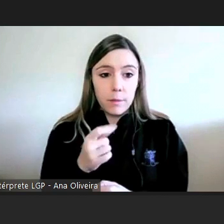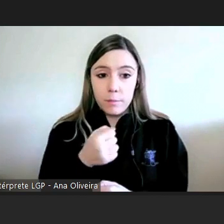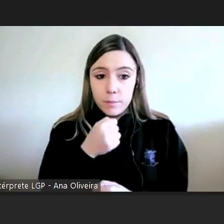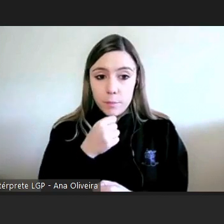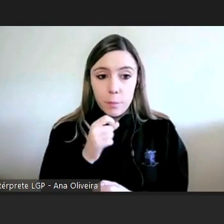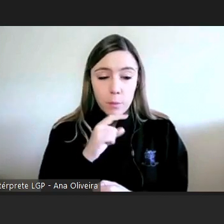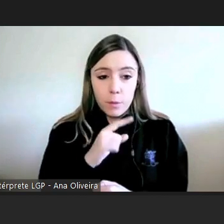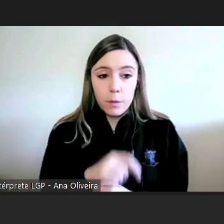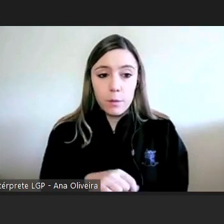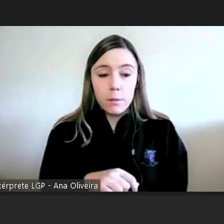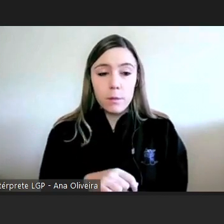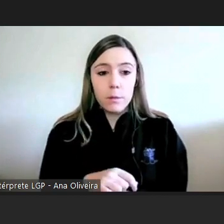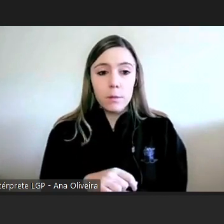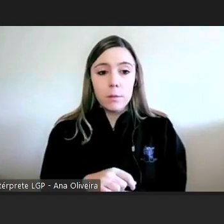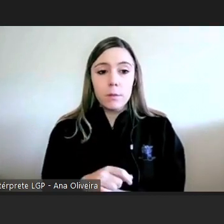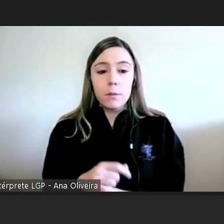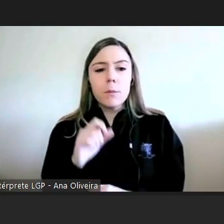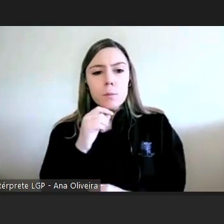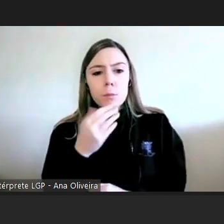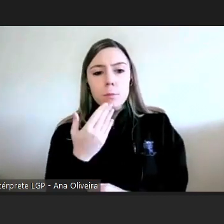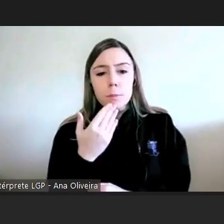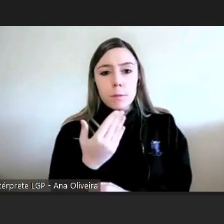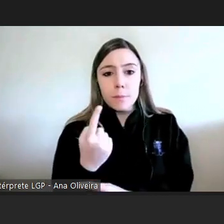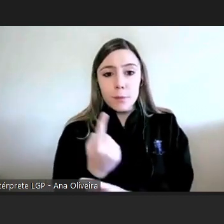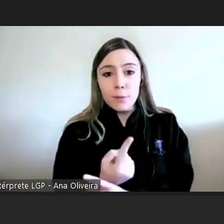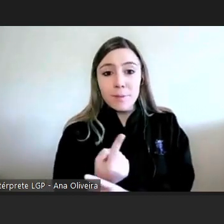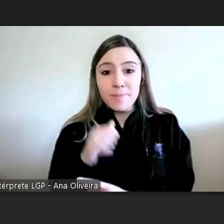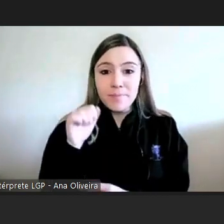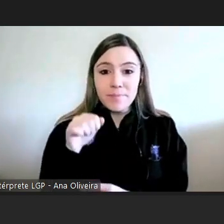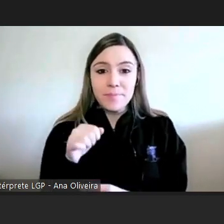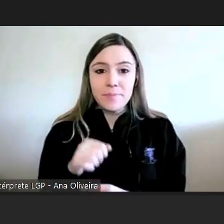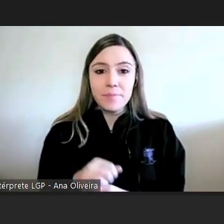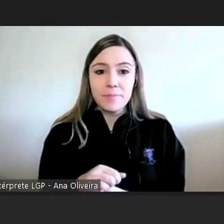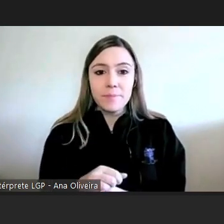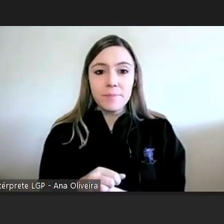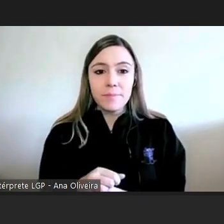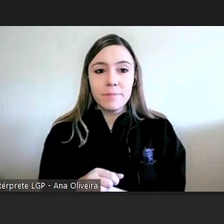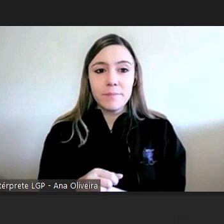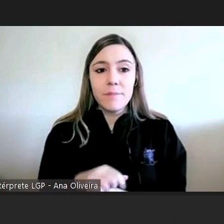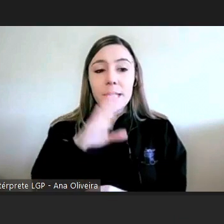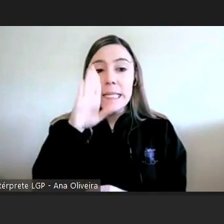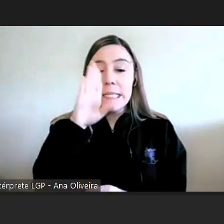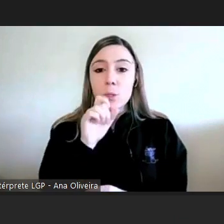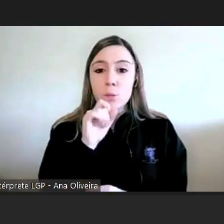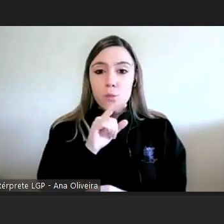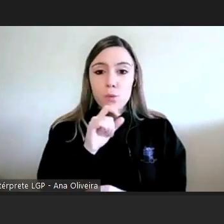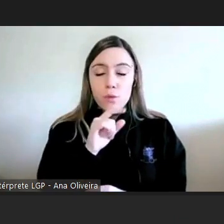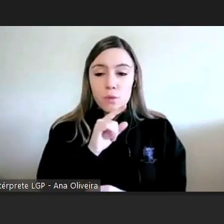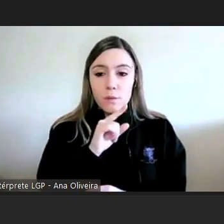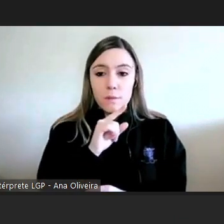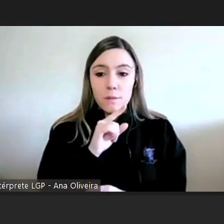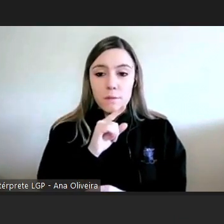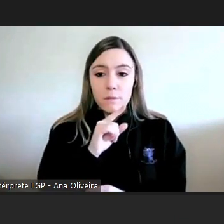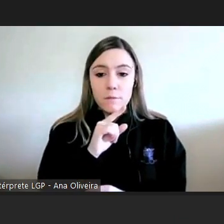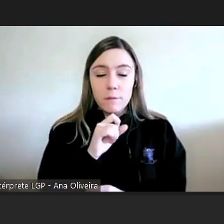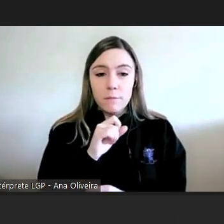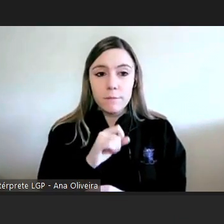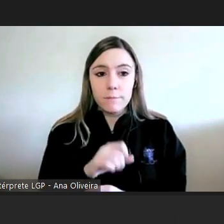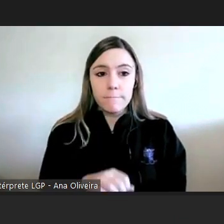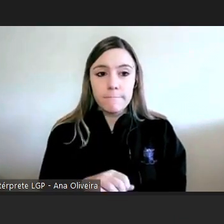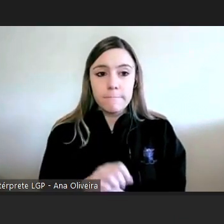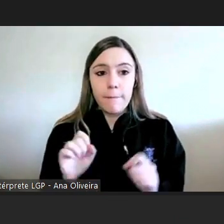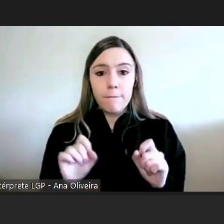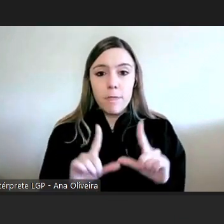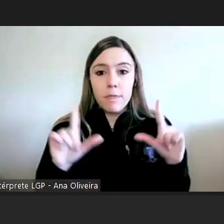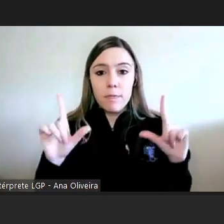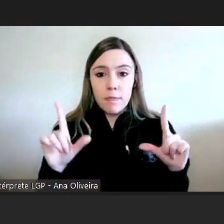posso então fazer um pedido sim era se era possível partilharem para todos o vídeo se encontra